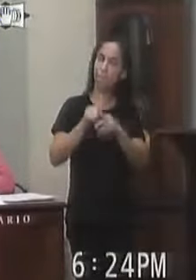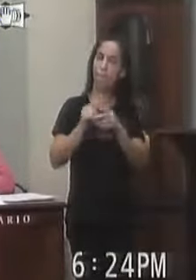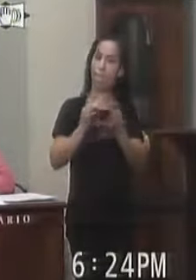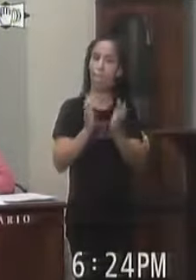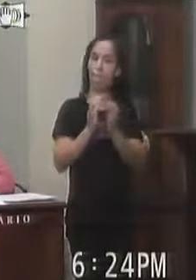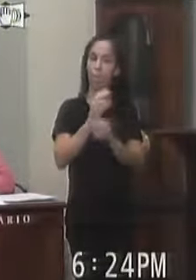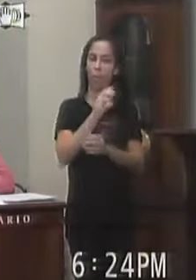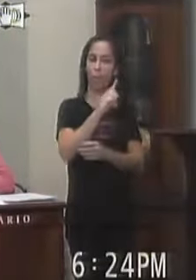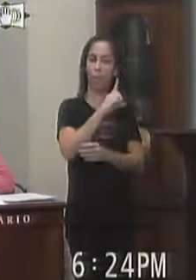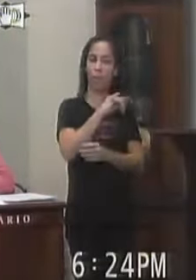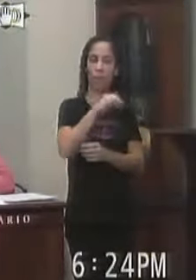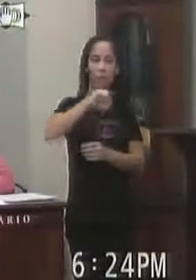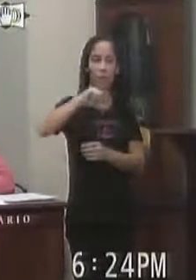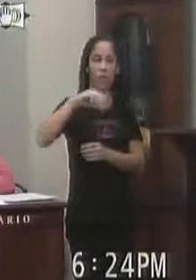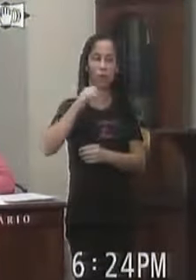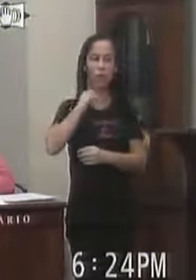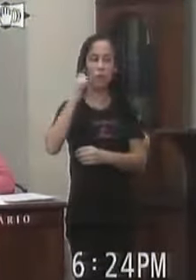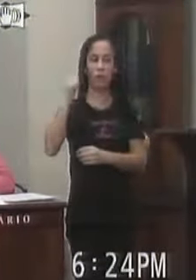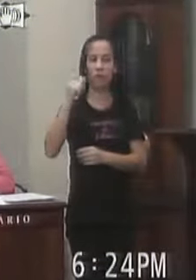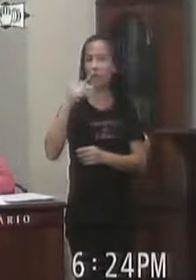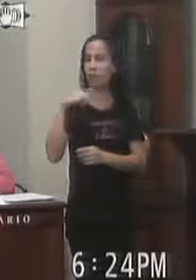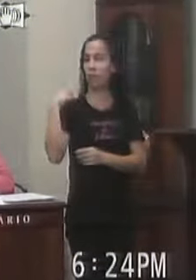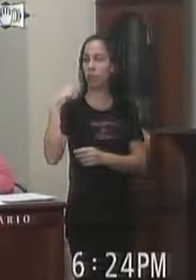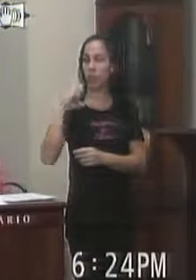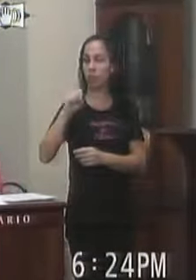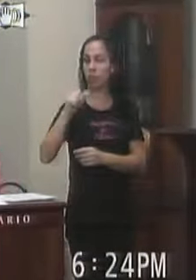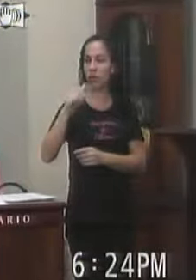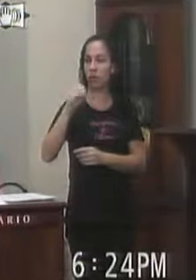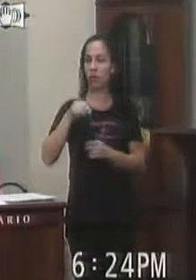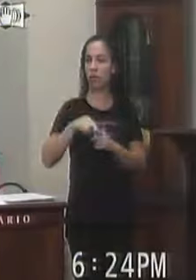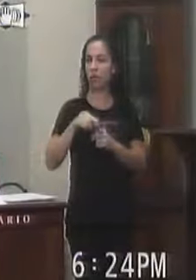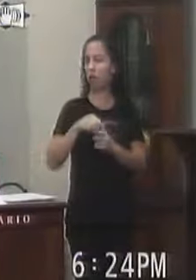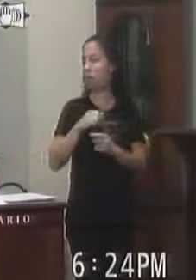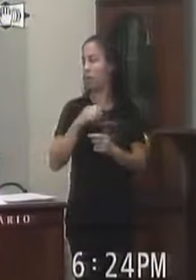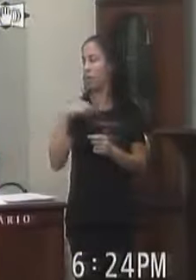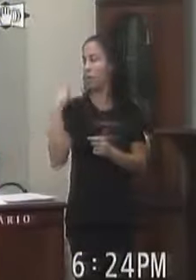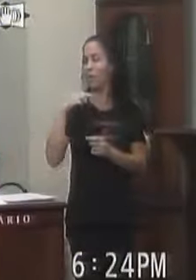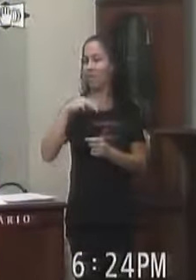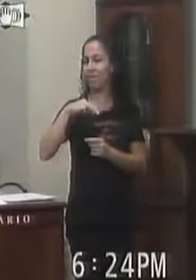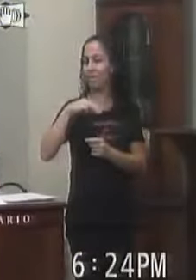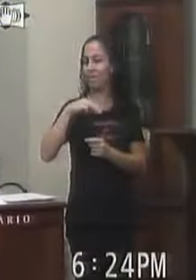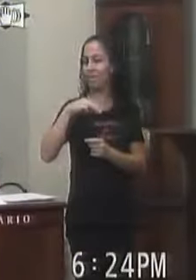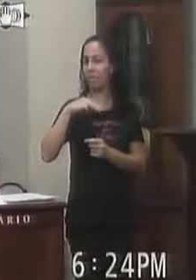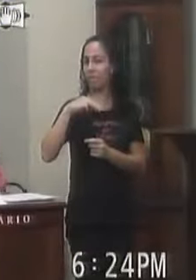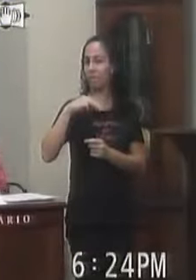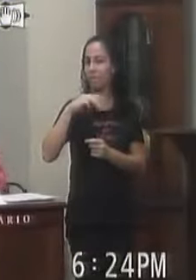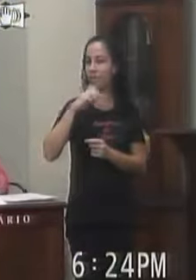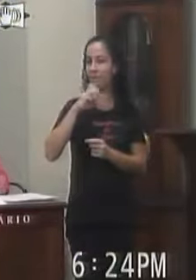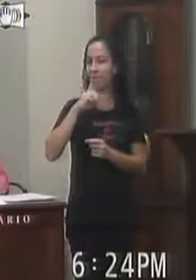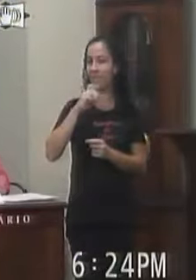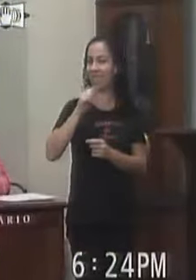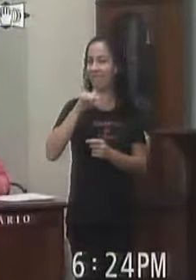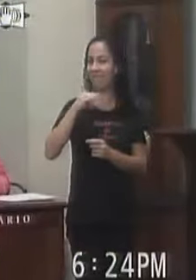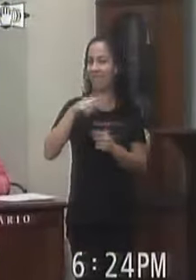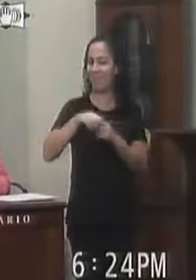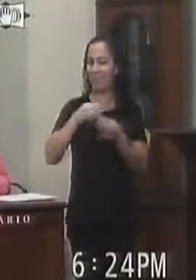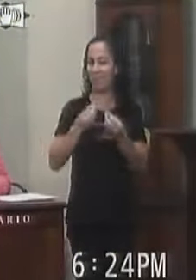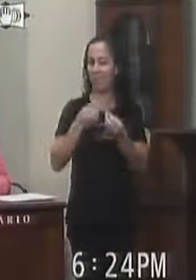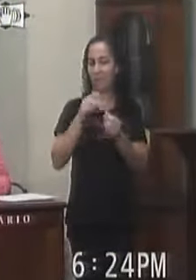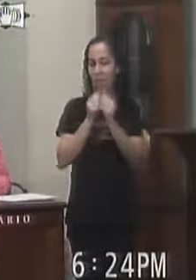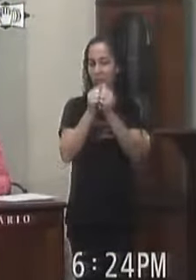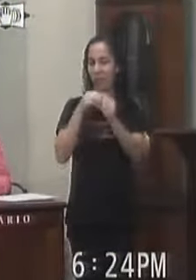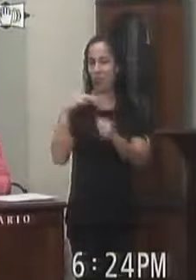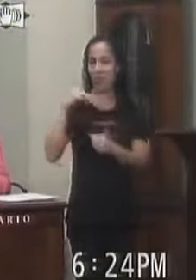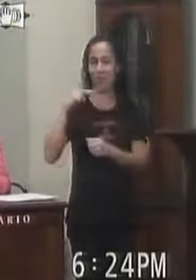comissões 9 de abril Vereador Saulo Correia O relator E o vereador David Nogueira E a vereadora Michelle São membros